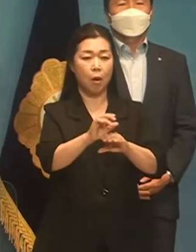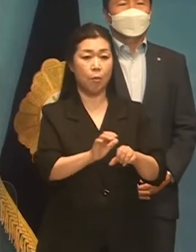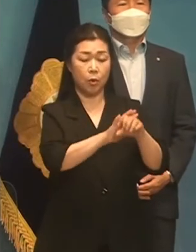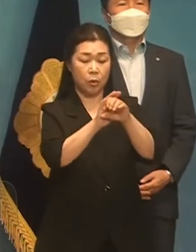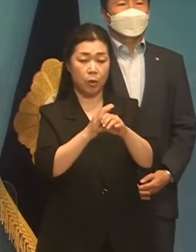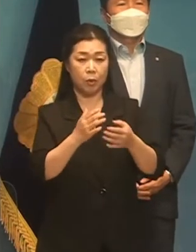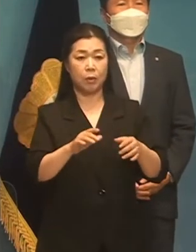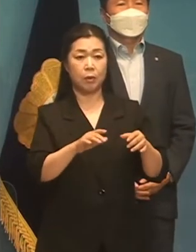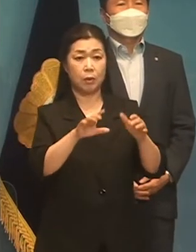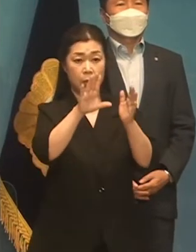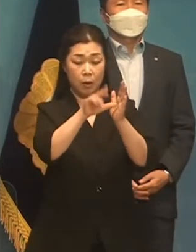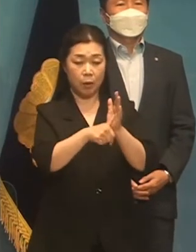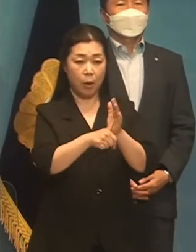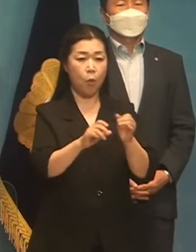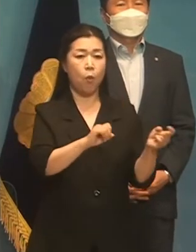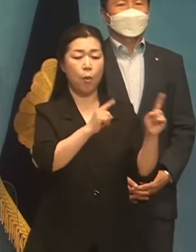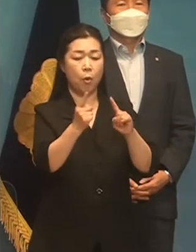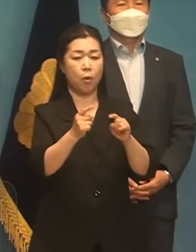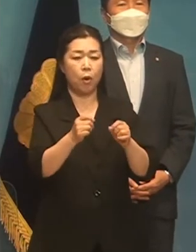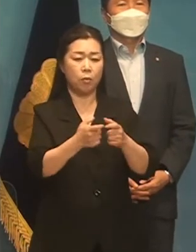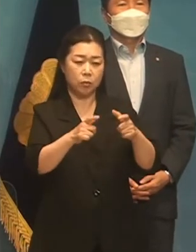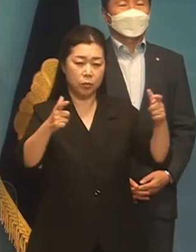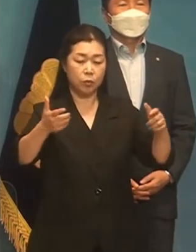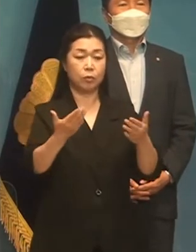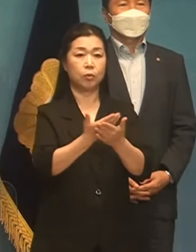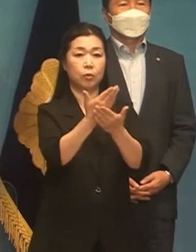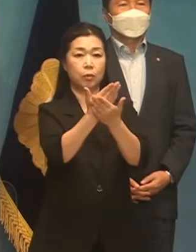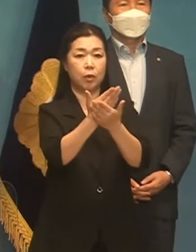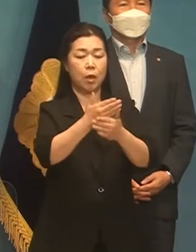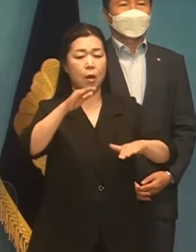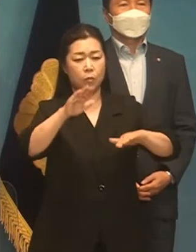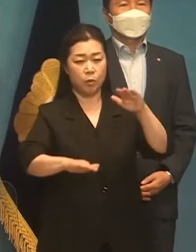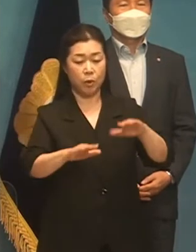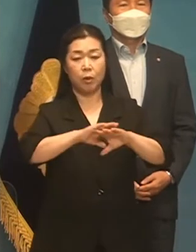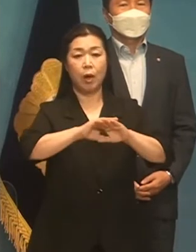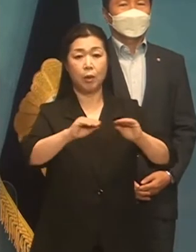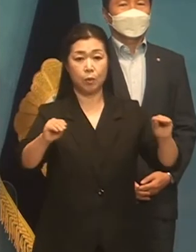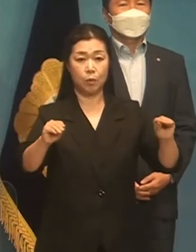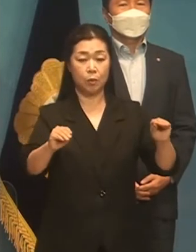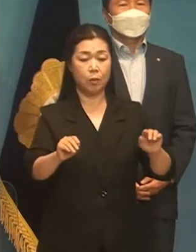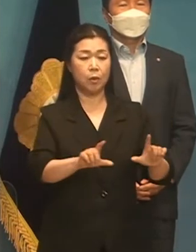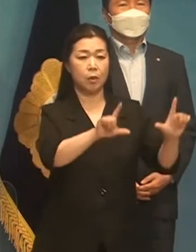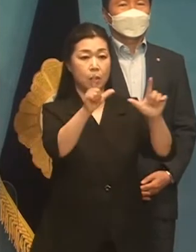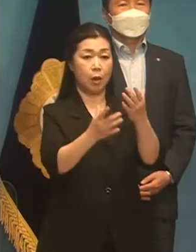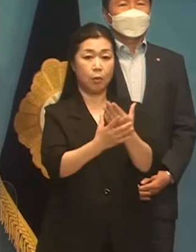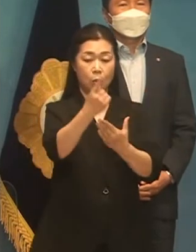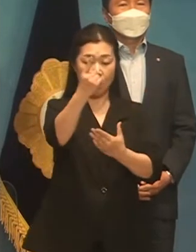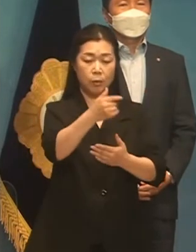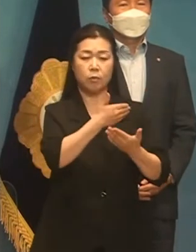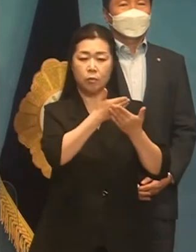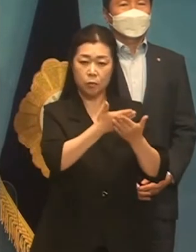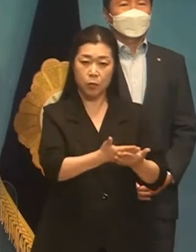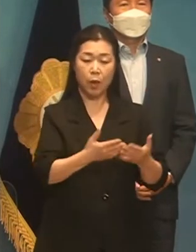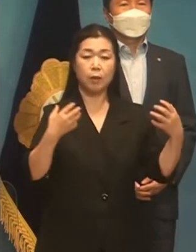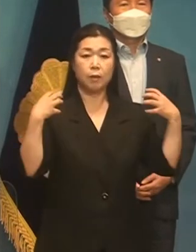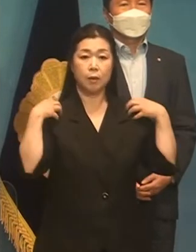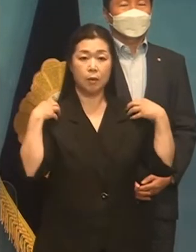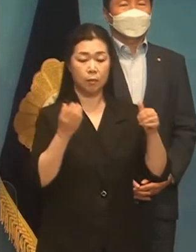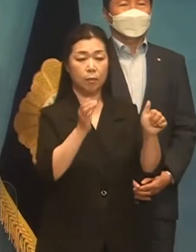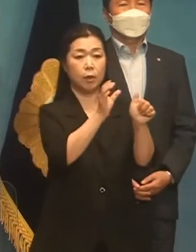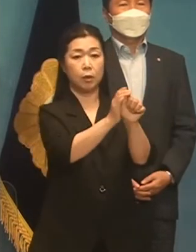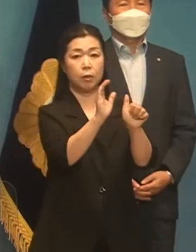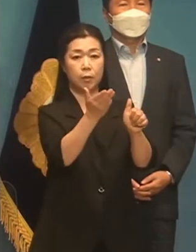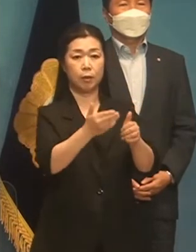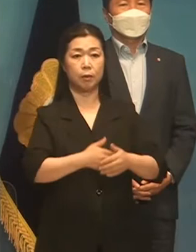코로나 시대의 회복과 아프, 불평등 해소, 사회통합의 막중한 과제를 담당해야